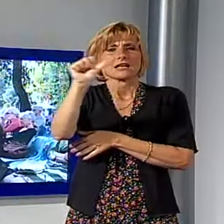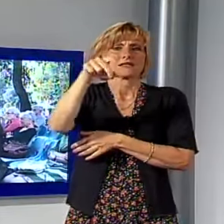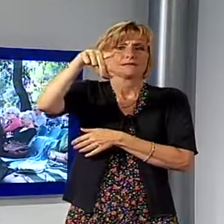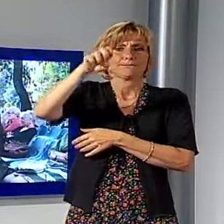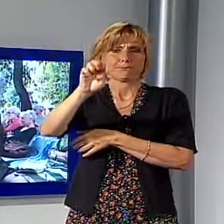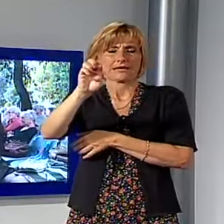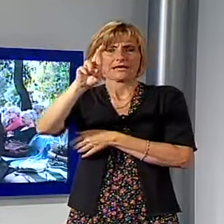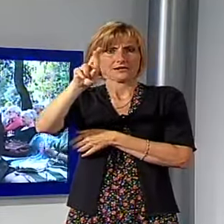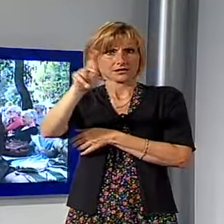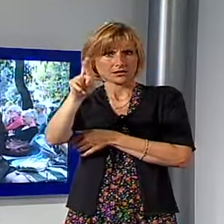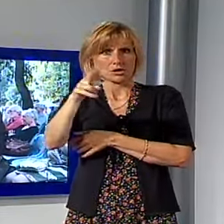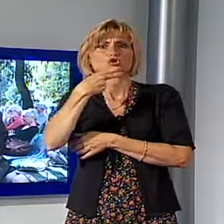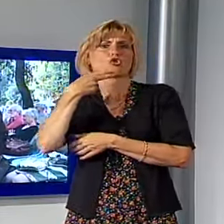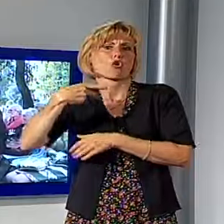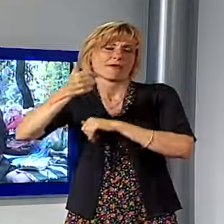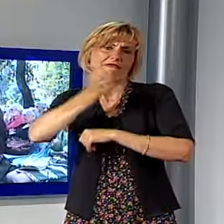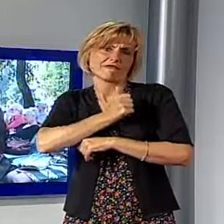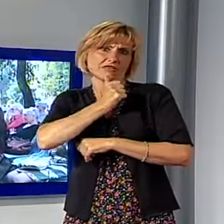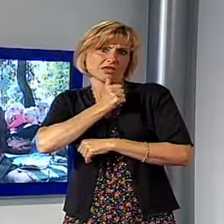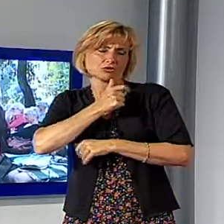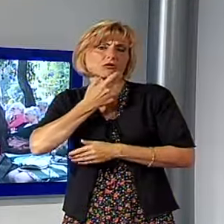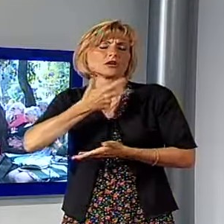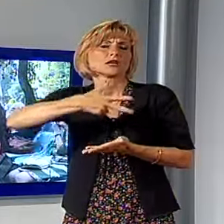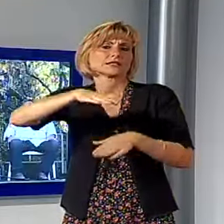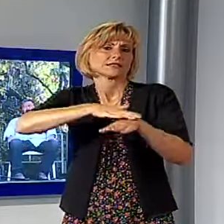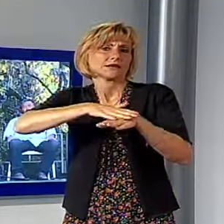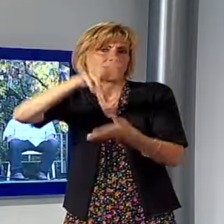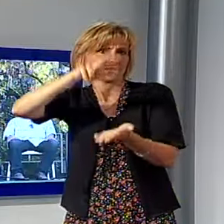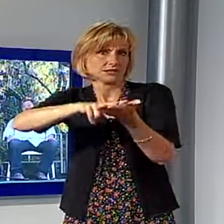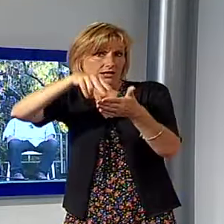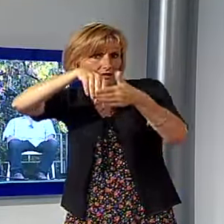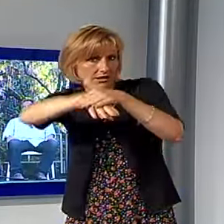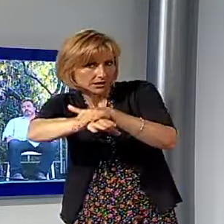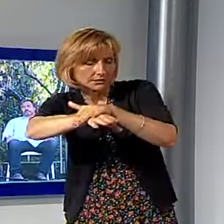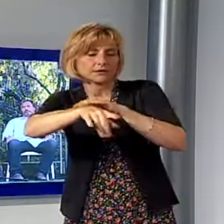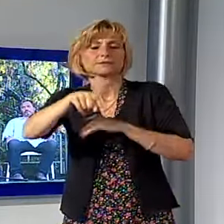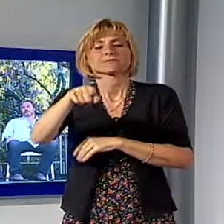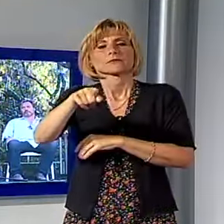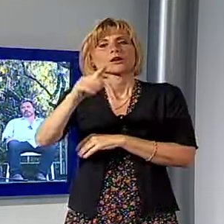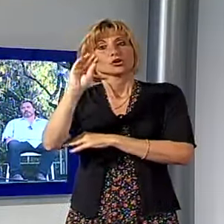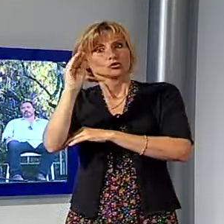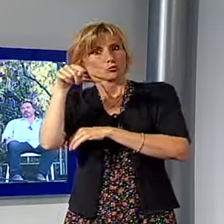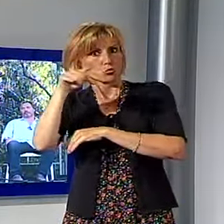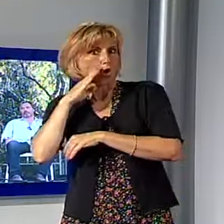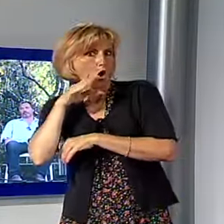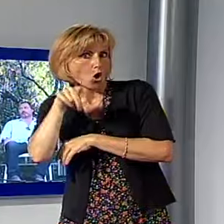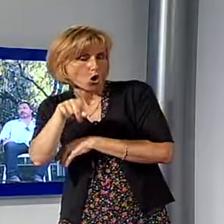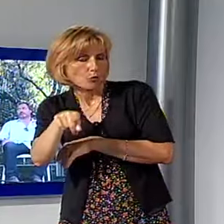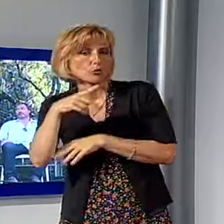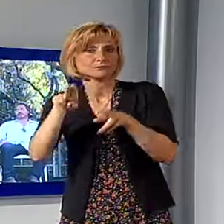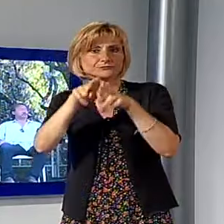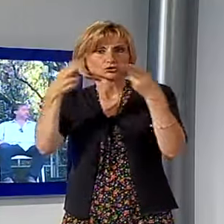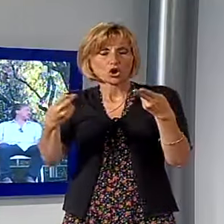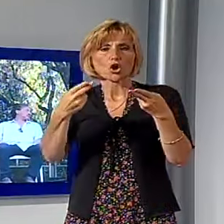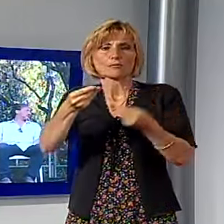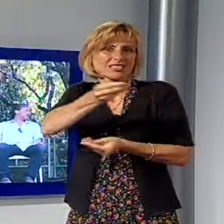codice per la gente sotto copertura dei servizi segreti. Casper scopre durante una missione top secret in Asia un traffico di dollari